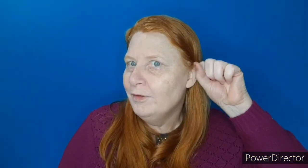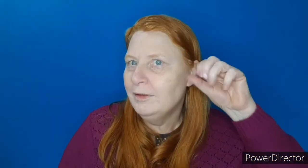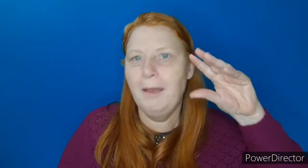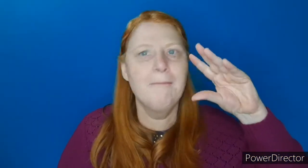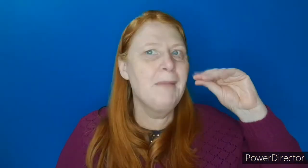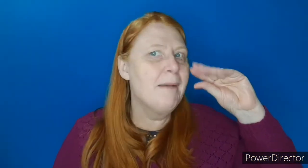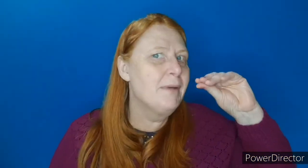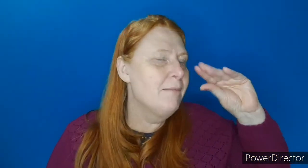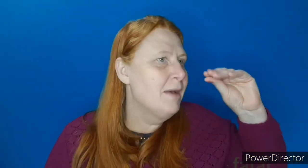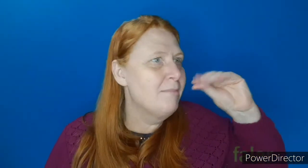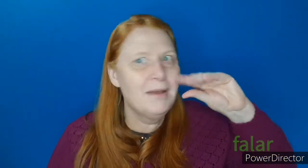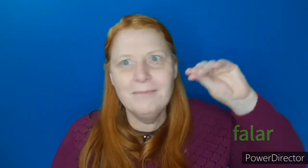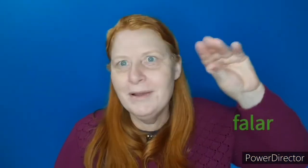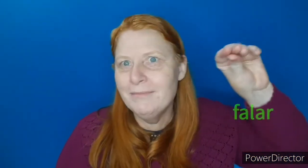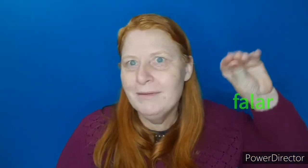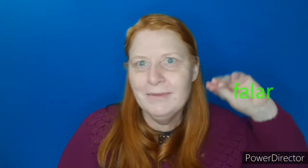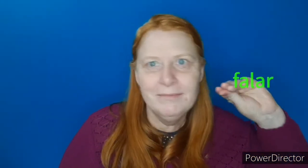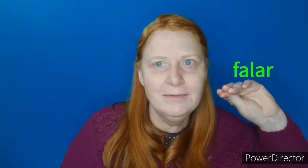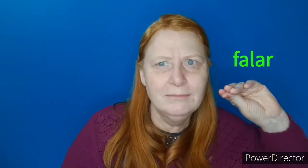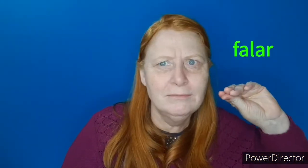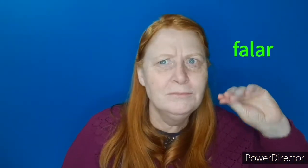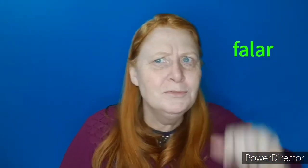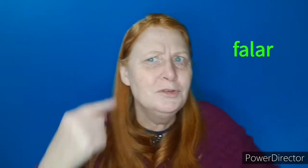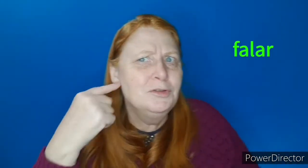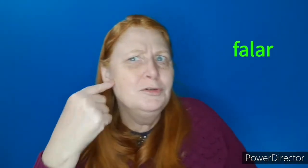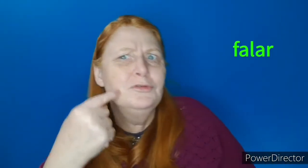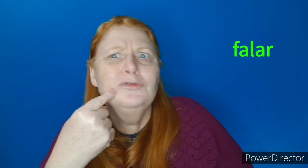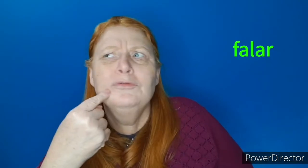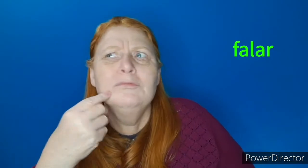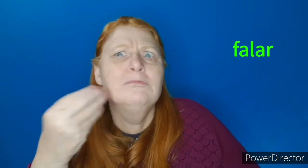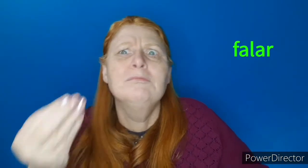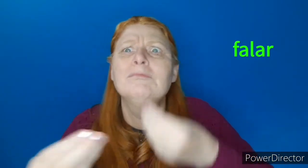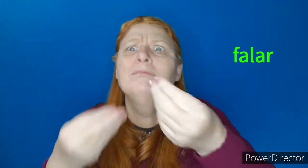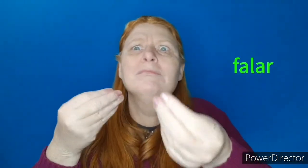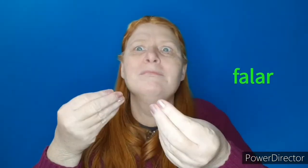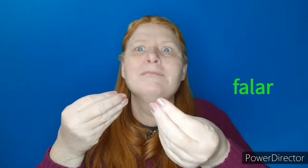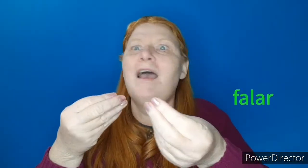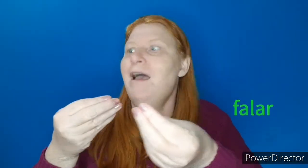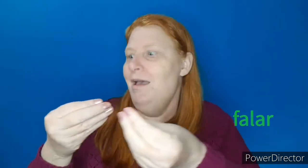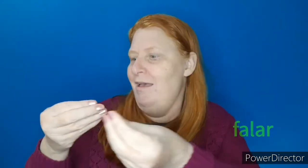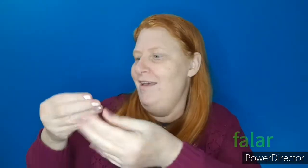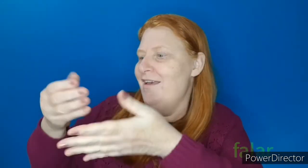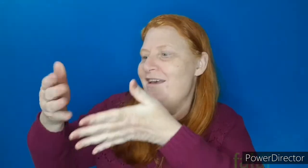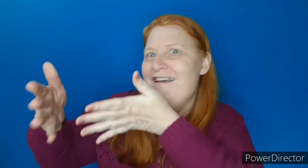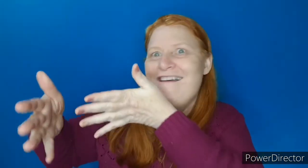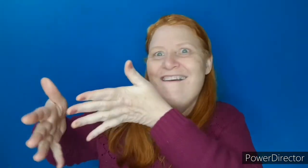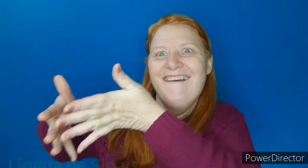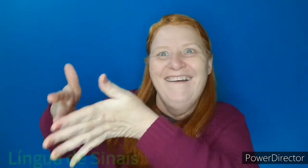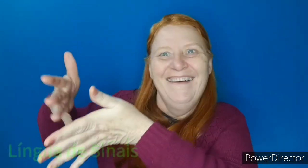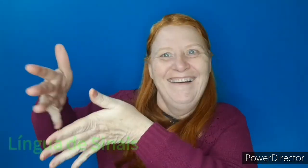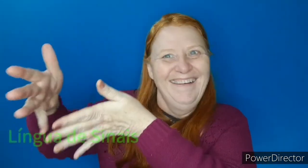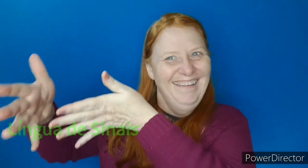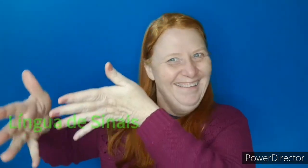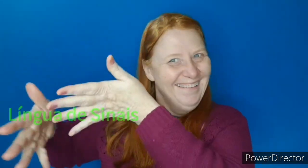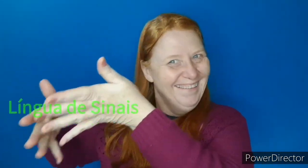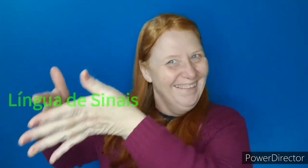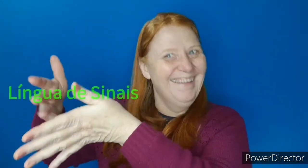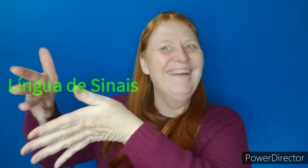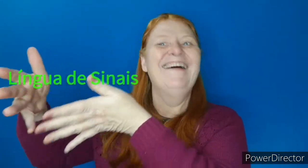Ouvintes, eles falam, conversam, oralizam. E os surdos, como que fazem isso? Ah, eles conversam em língua de